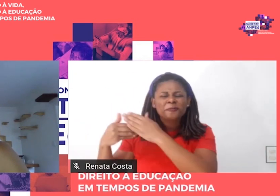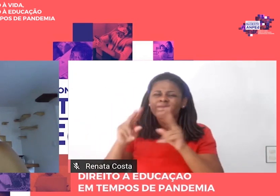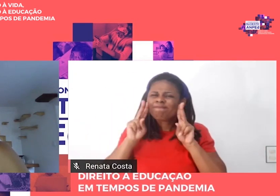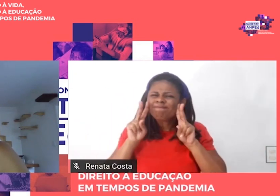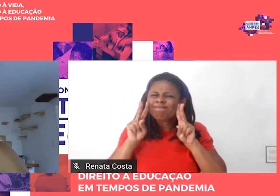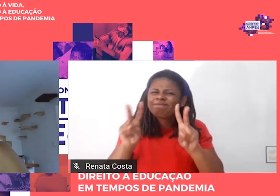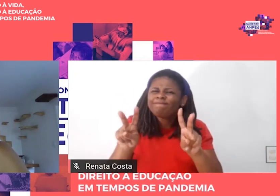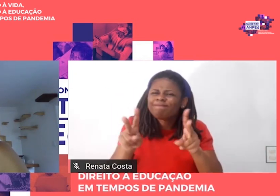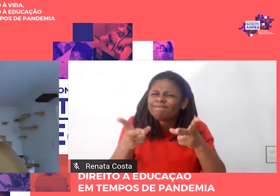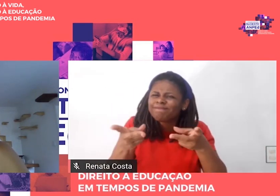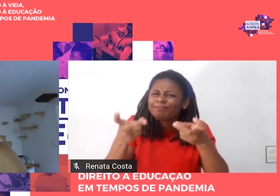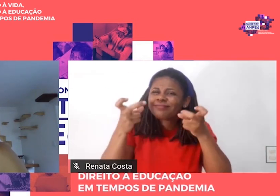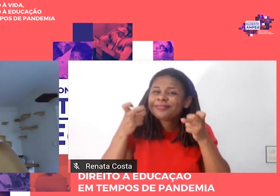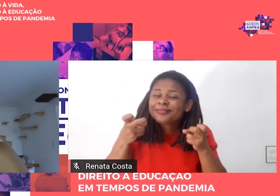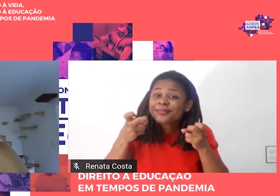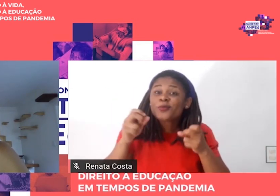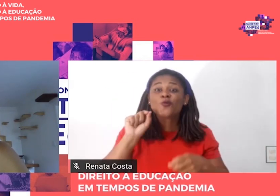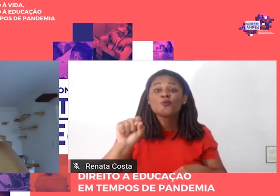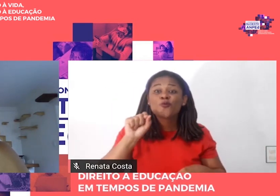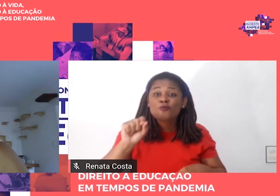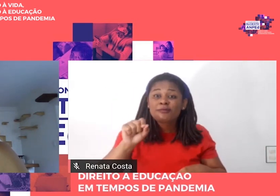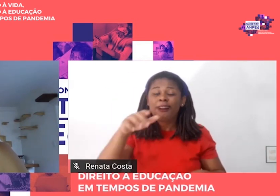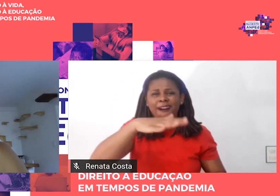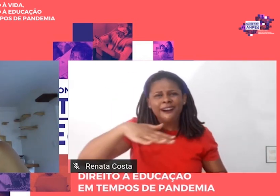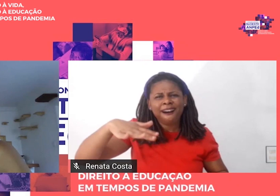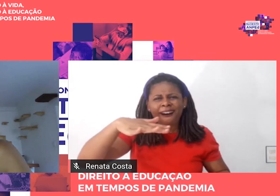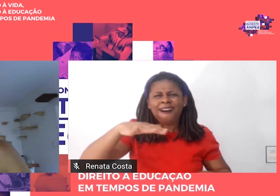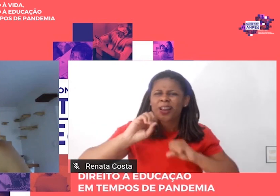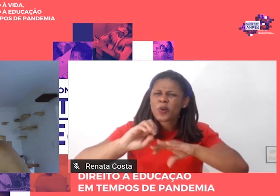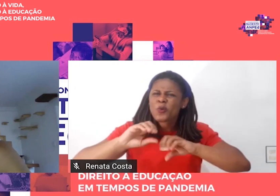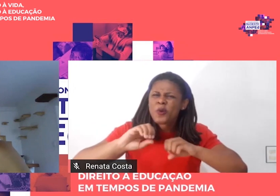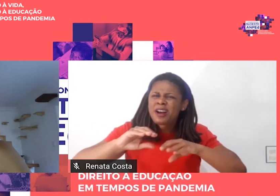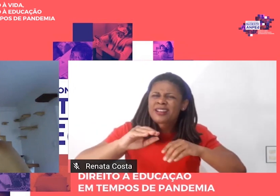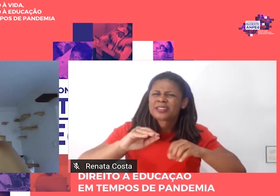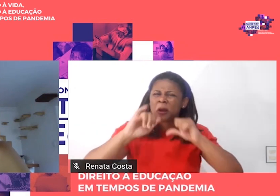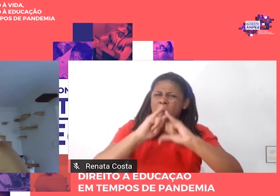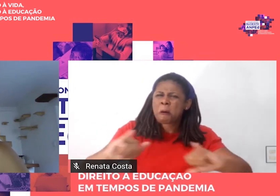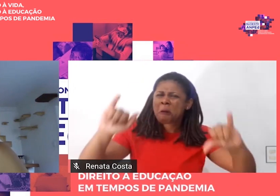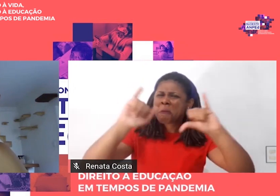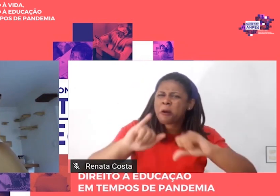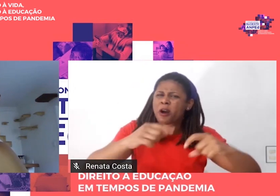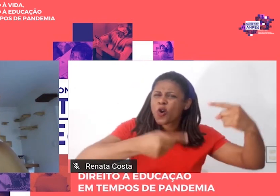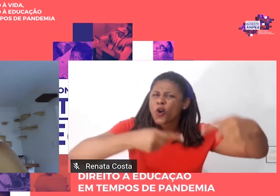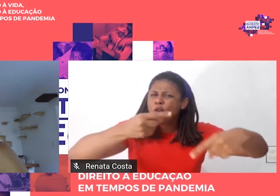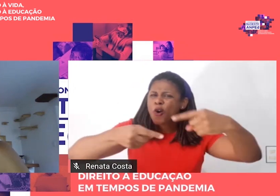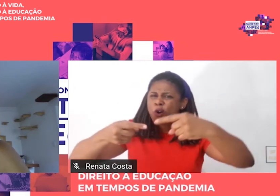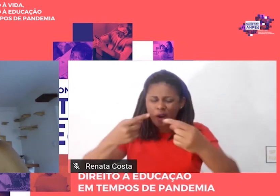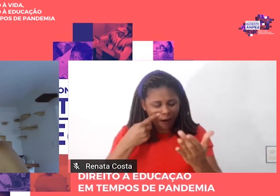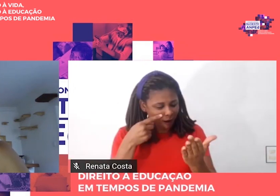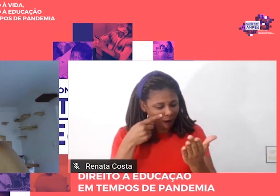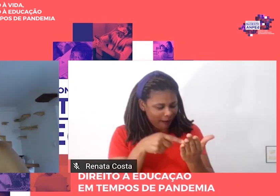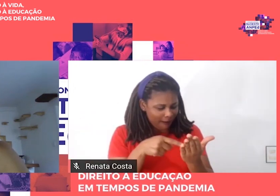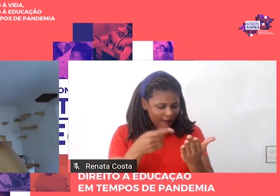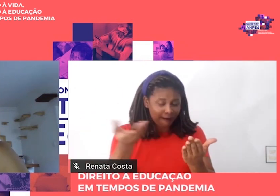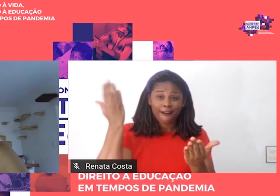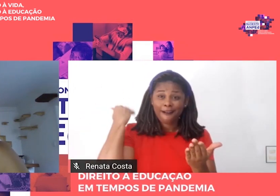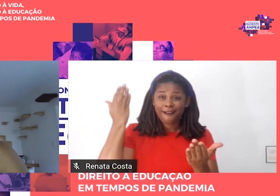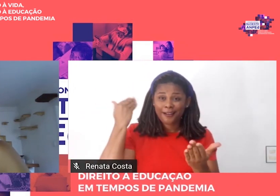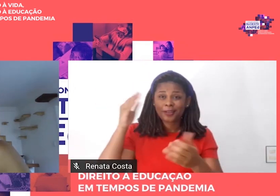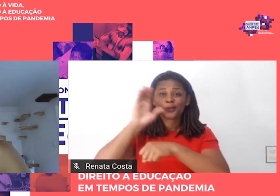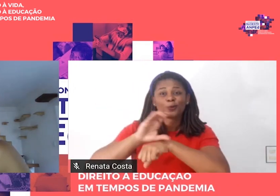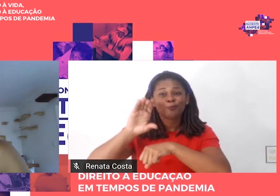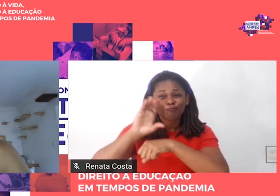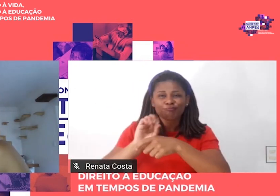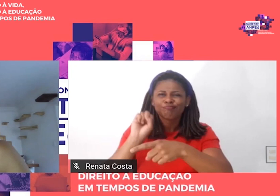prateleiras da educação, da área da educação. Eu cursava o primeiro ano de pedagogia.